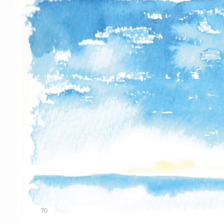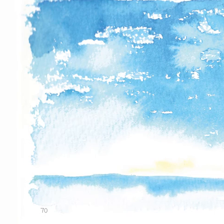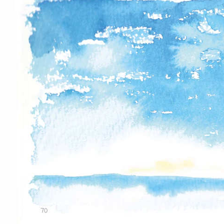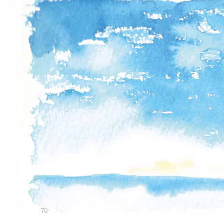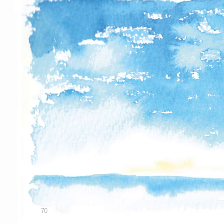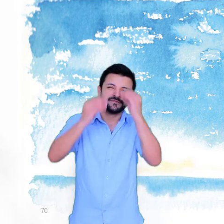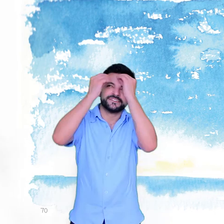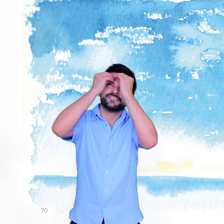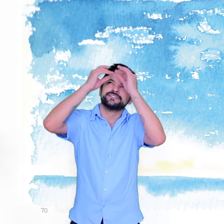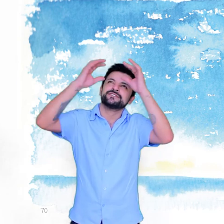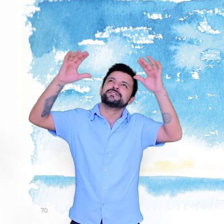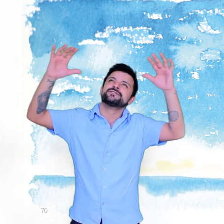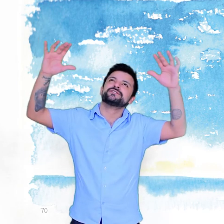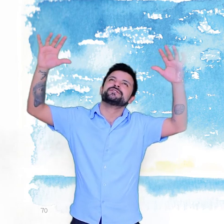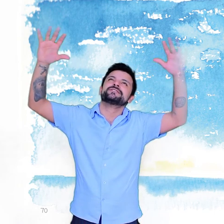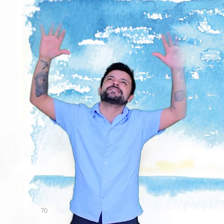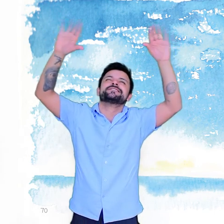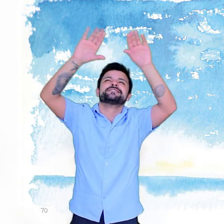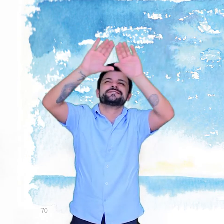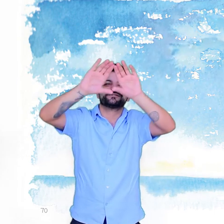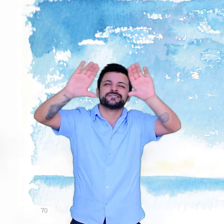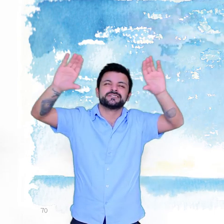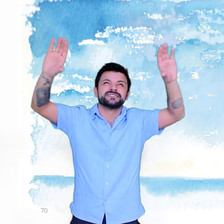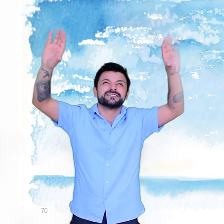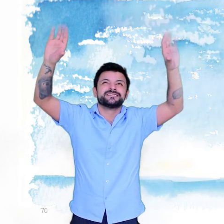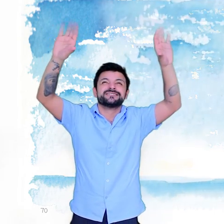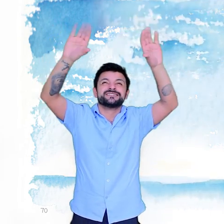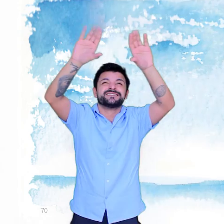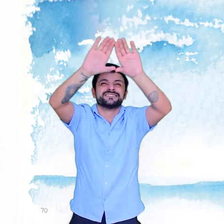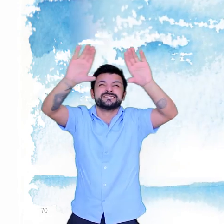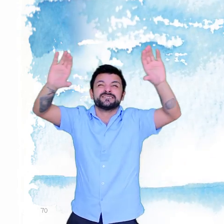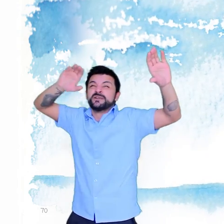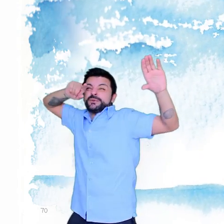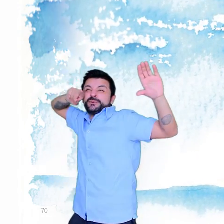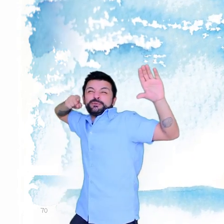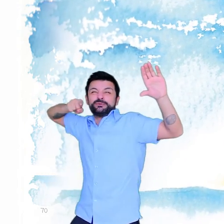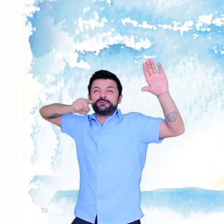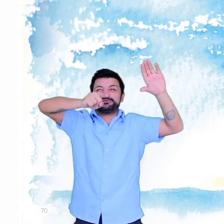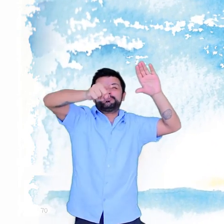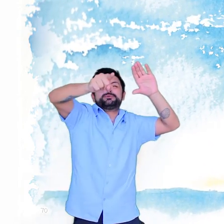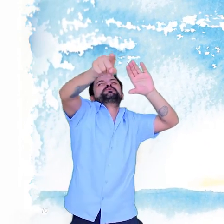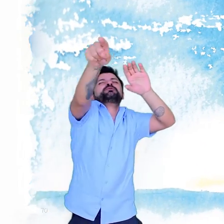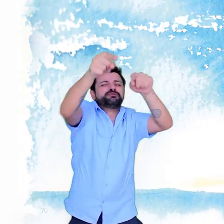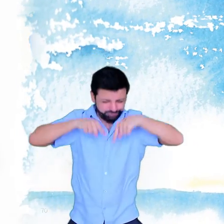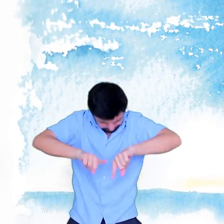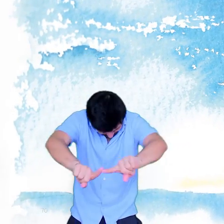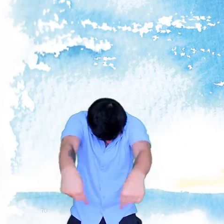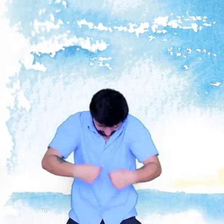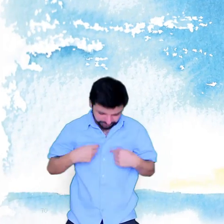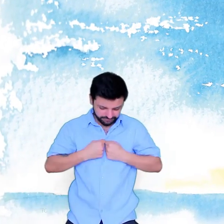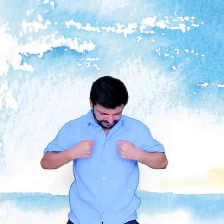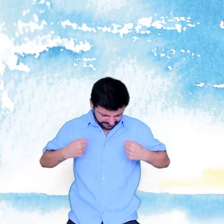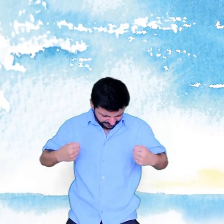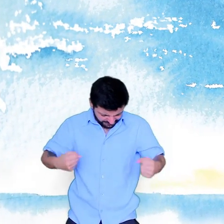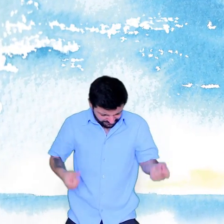Céu dos meus sonhos No espaço sem fim de mim Se movem meus sonhos